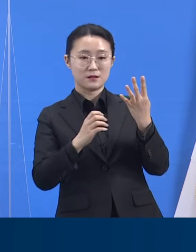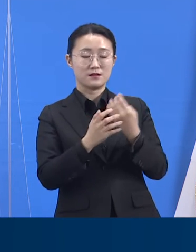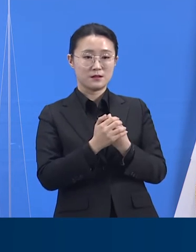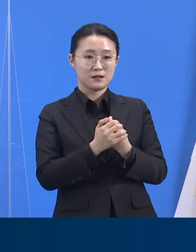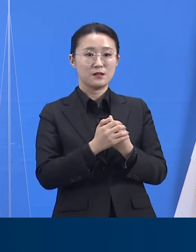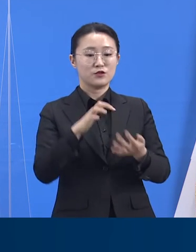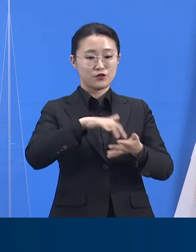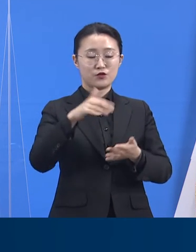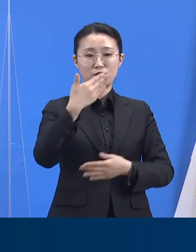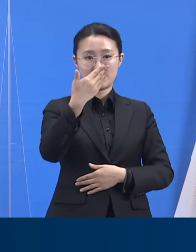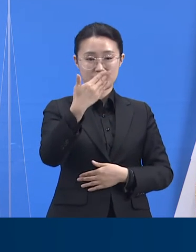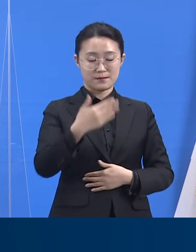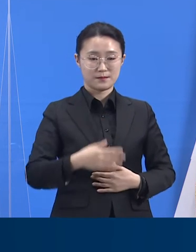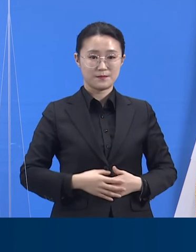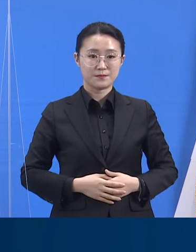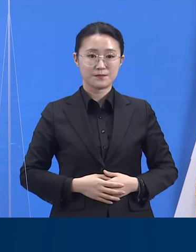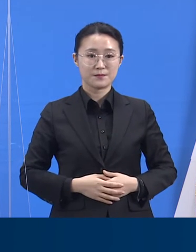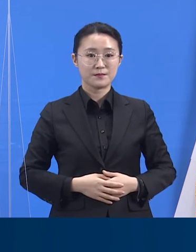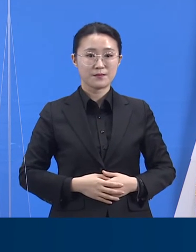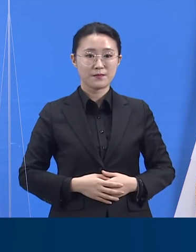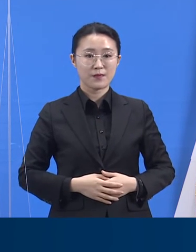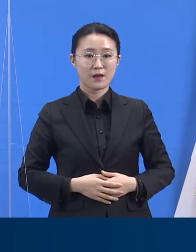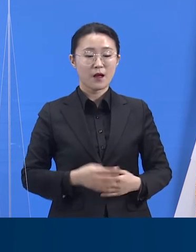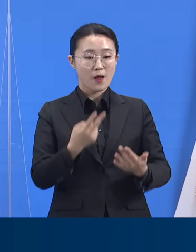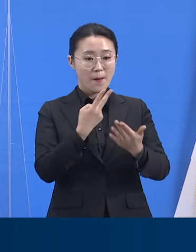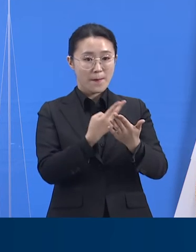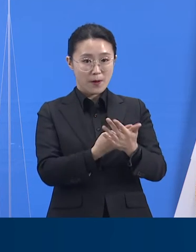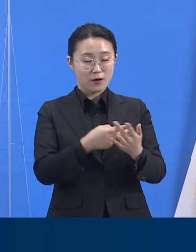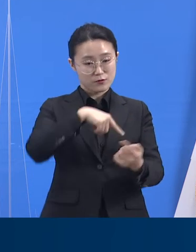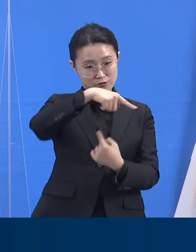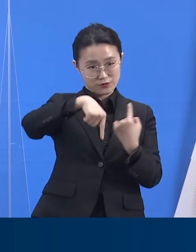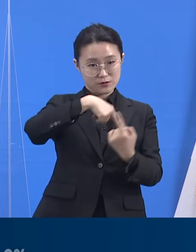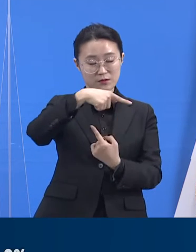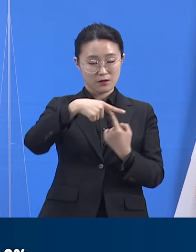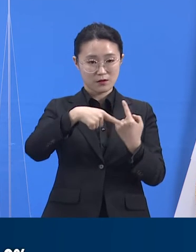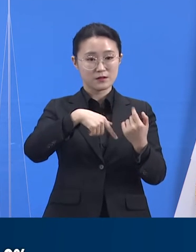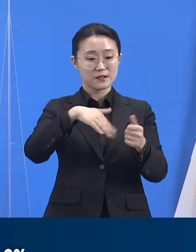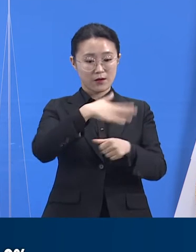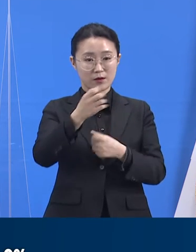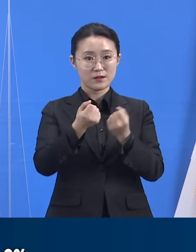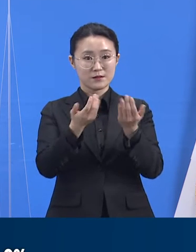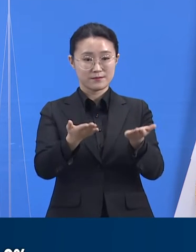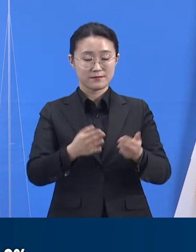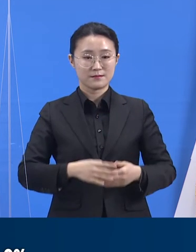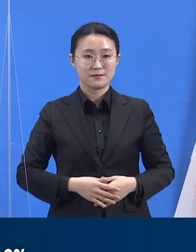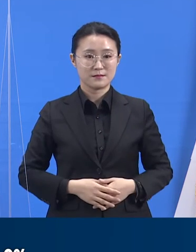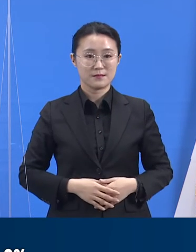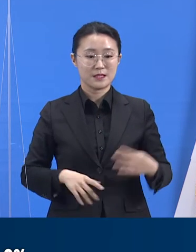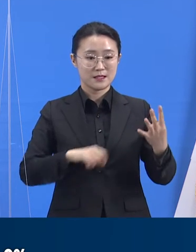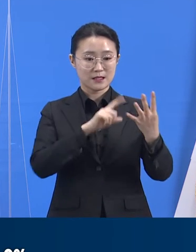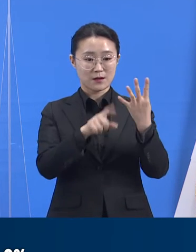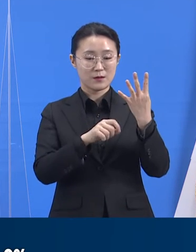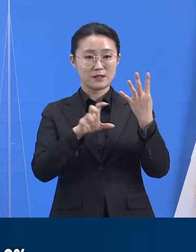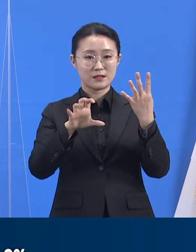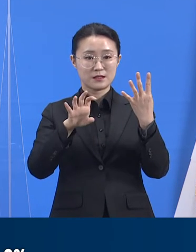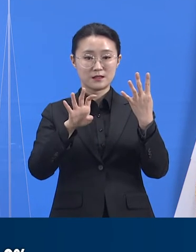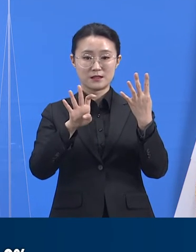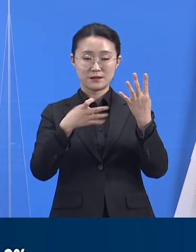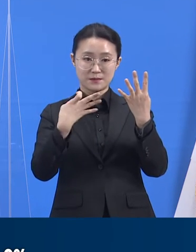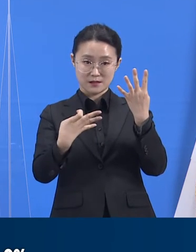경기도 코로나19 병상 운용 현황에 대해 말씀드리겠습니다. 4월 14일 20시 기준,